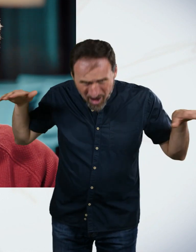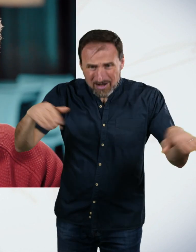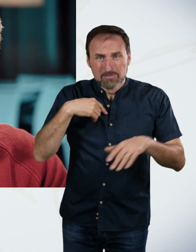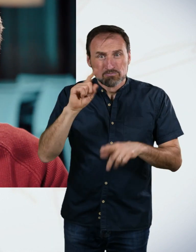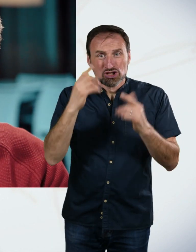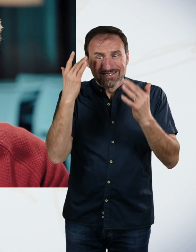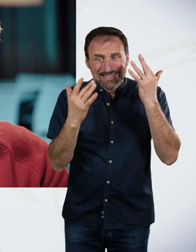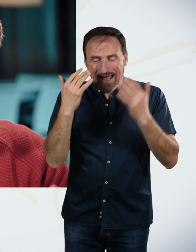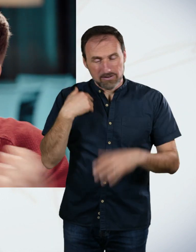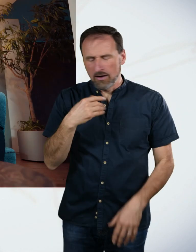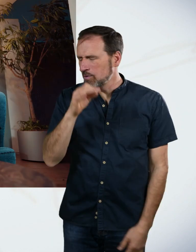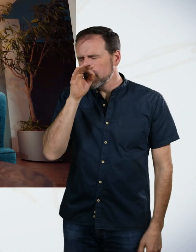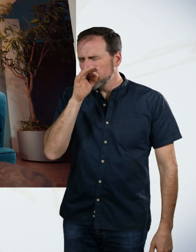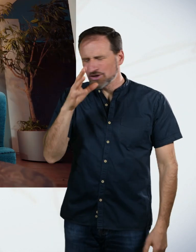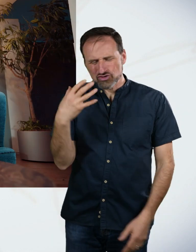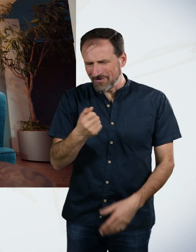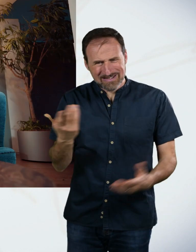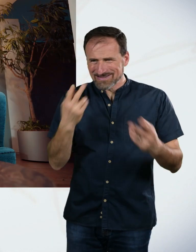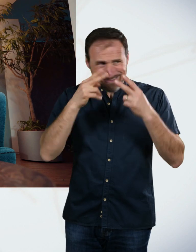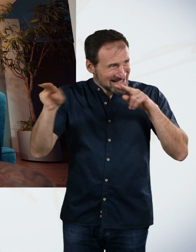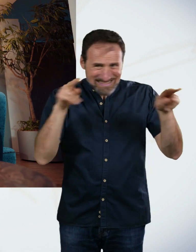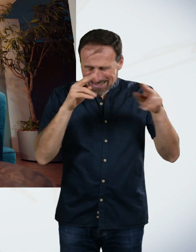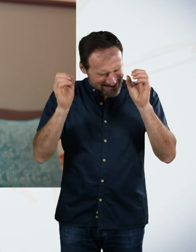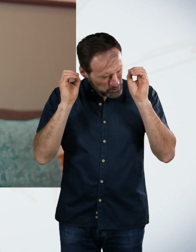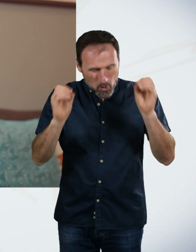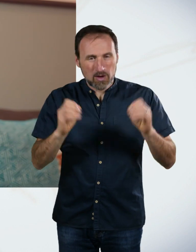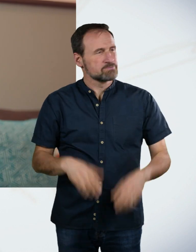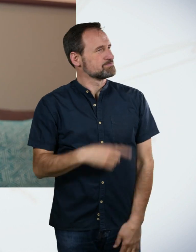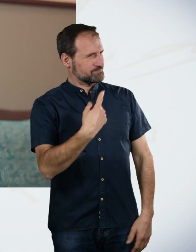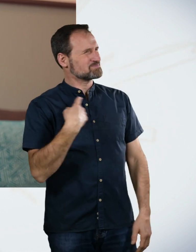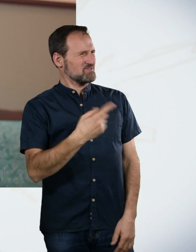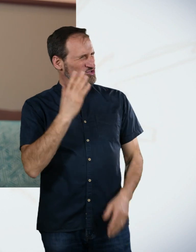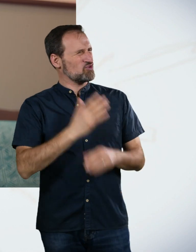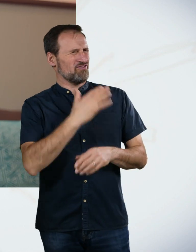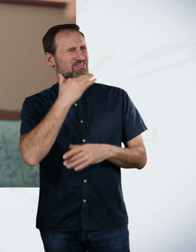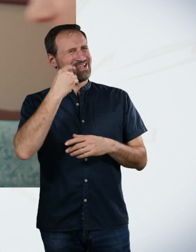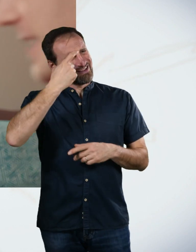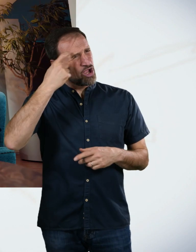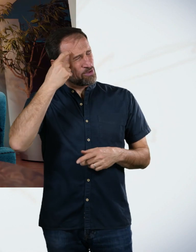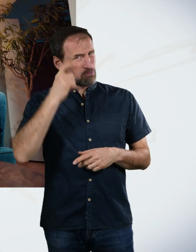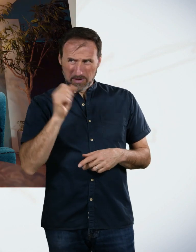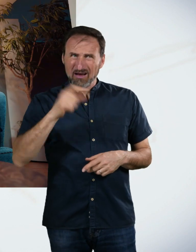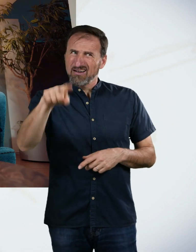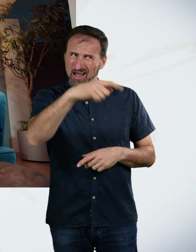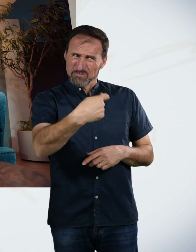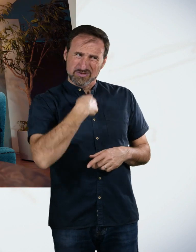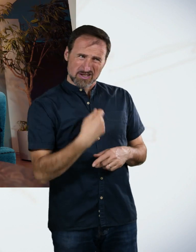Traumata haben wir eigentlich schon von dieser Saison? ist so. Könnt ihr uns eigentlich einen Psychologen bezahlen? Wir haben die gerade mehr